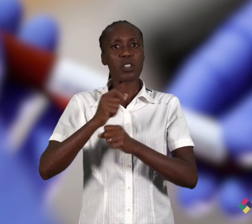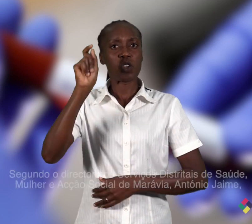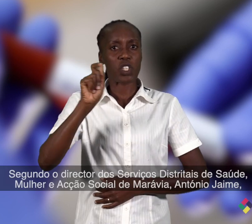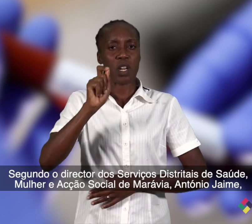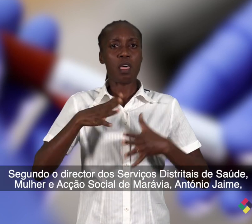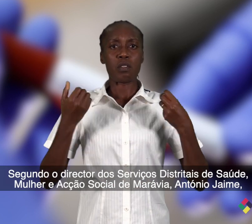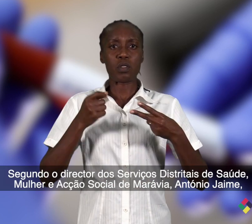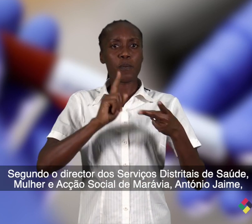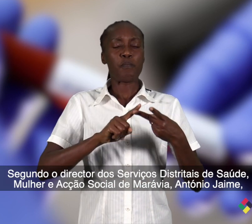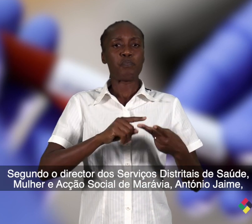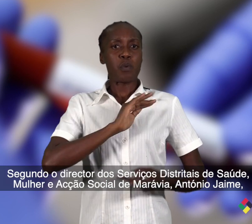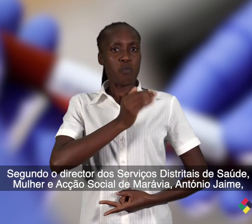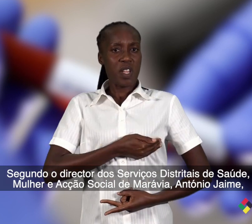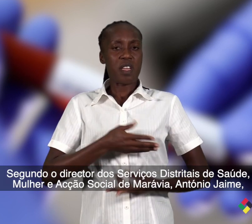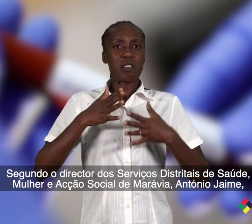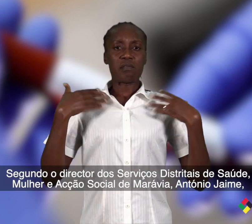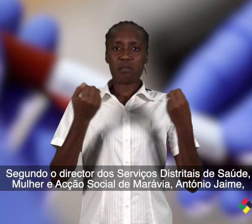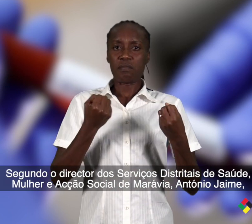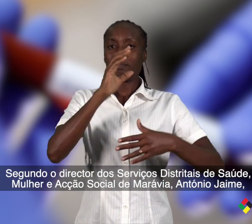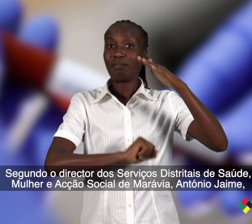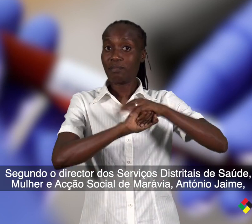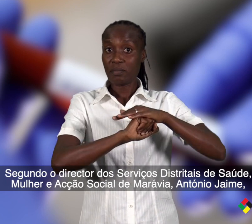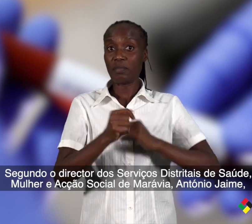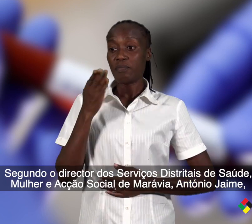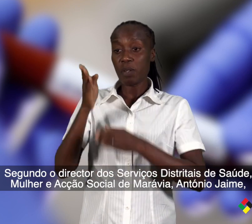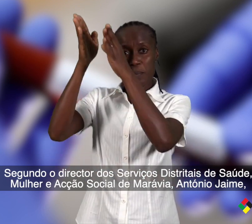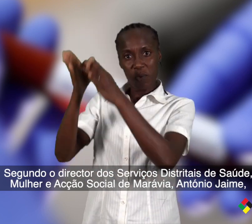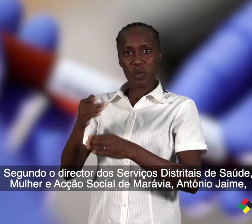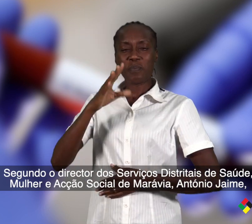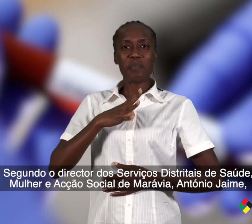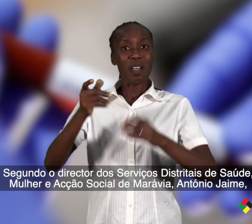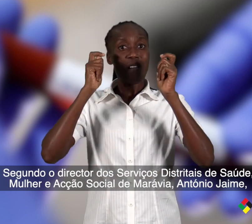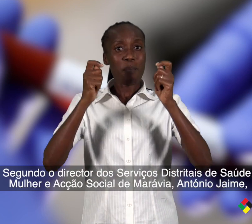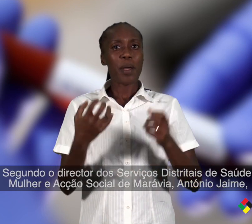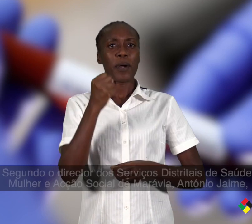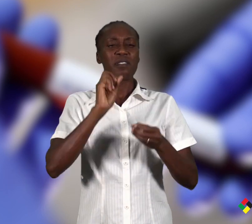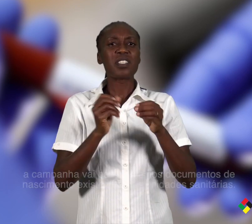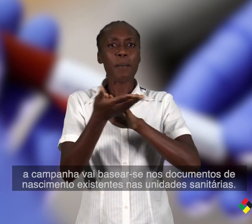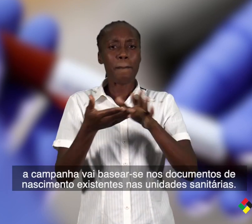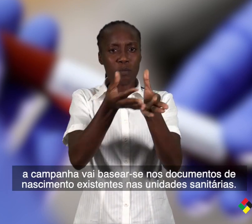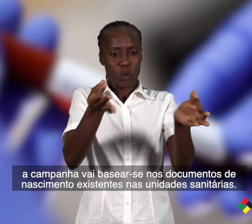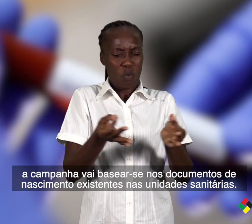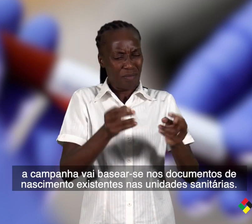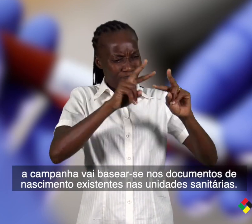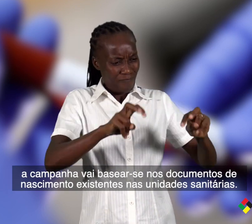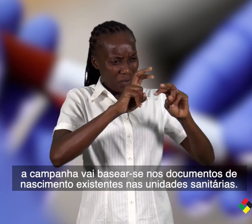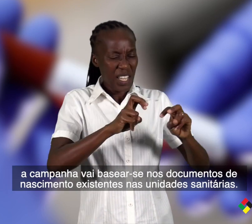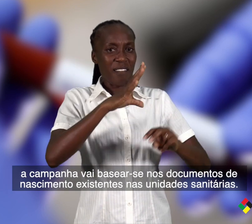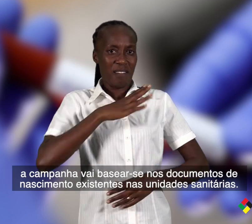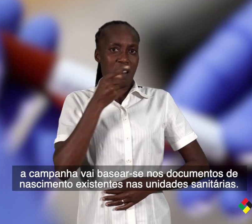Segundo o diretor dos Serviços Distritais de Saúde, Mulher e Ação Social de Marávia, António Jaime, a campanha vai basear-se nos documentos de